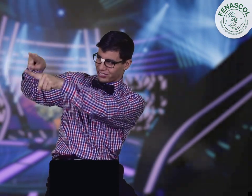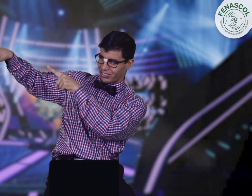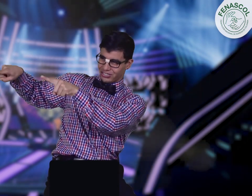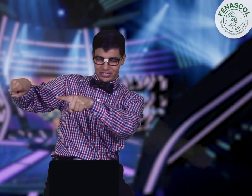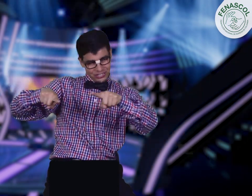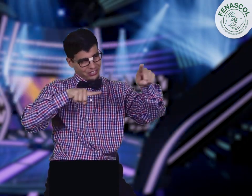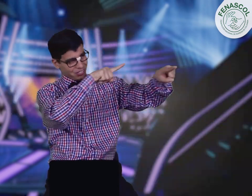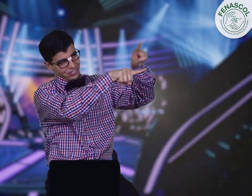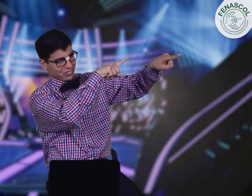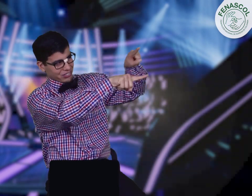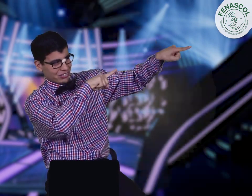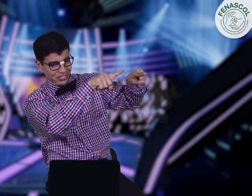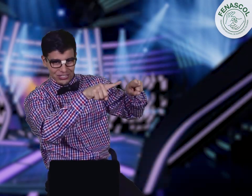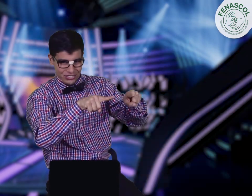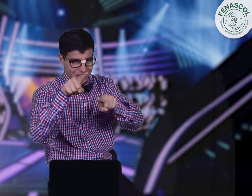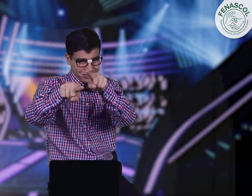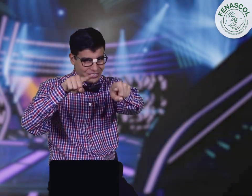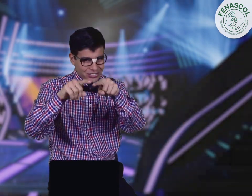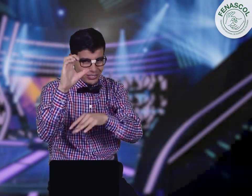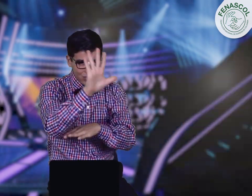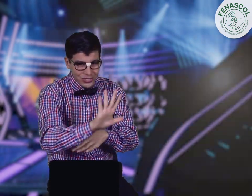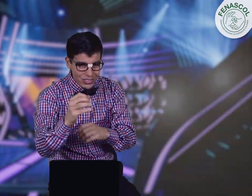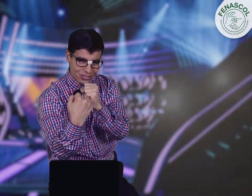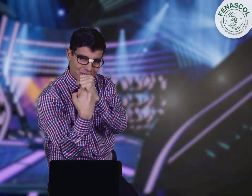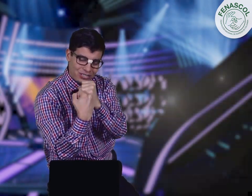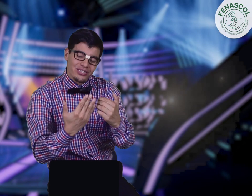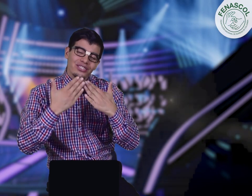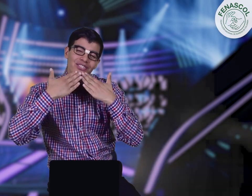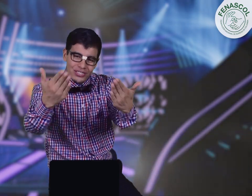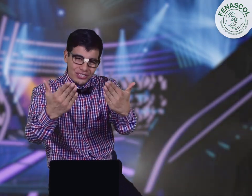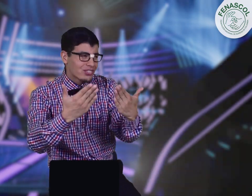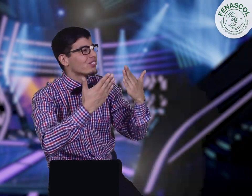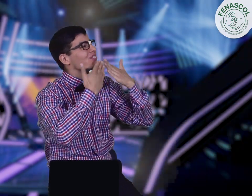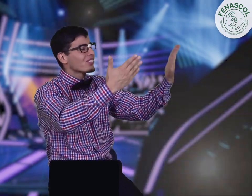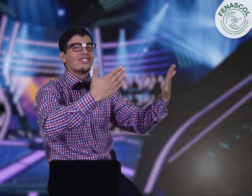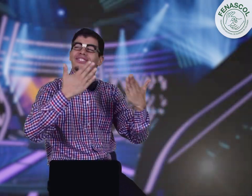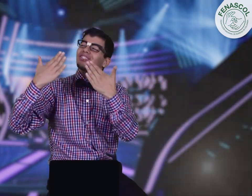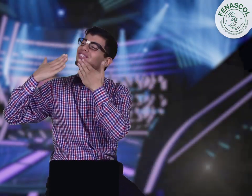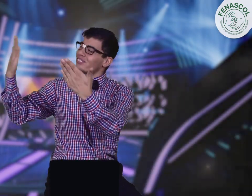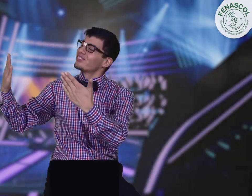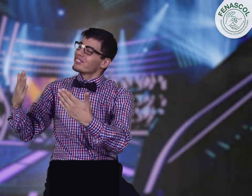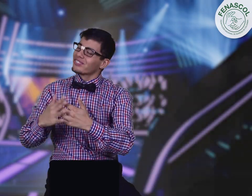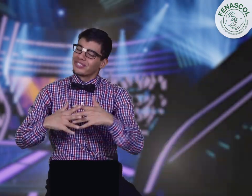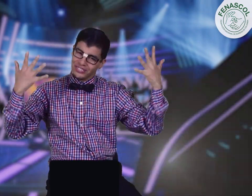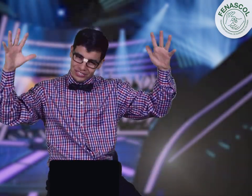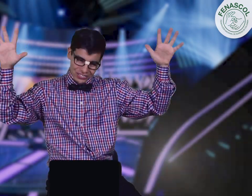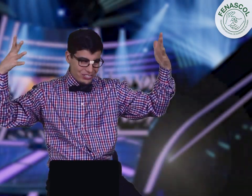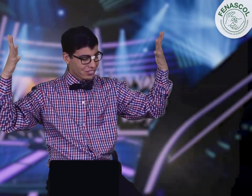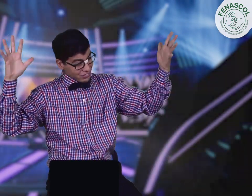¡Allá también! ¡Ustedes! ¡Gracias a Colombia por el apoyo! ¡Gracias! ¡Gracias! ¡Aplausos!